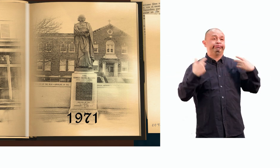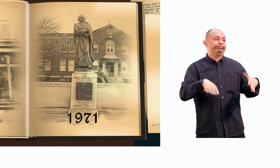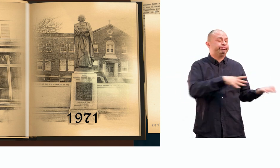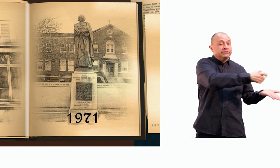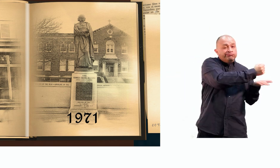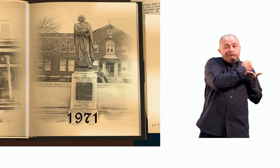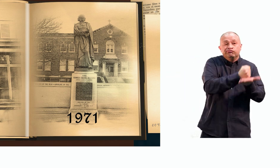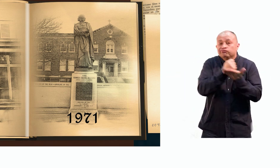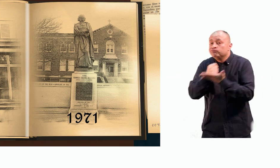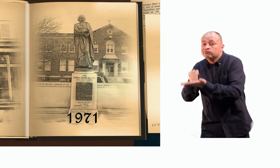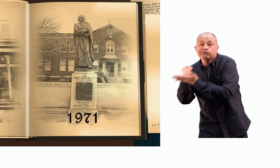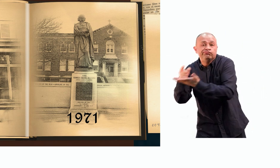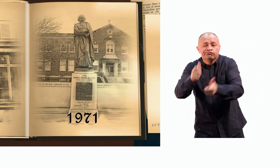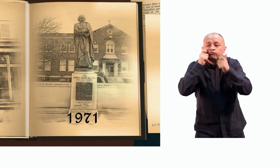benefactor de la humanidad.